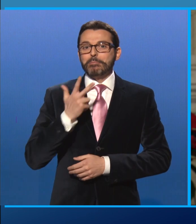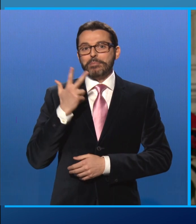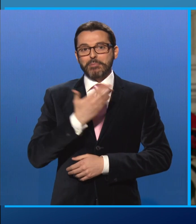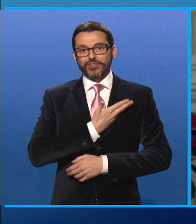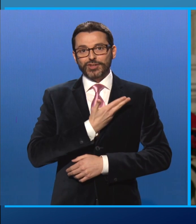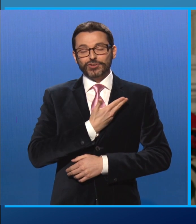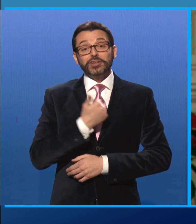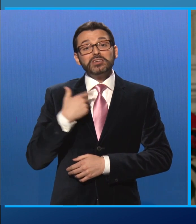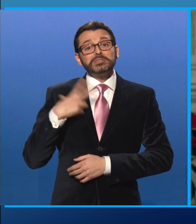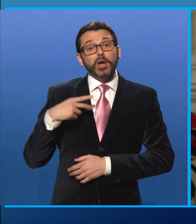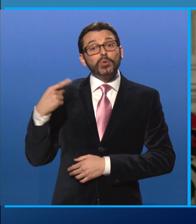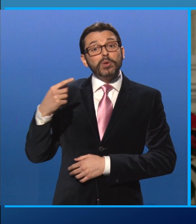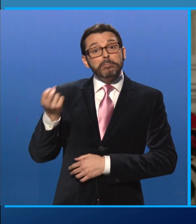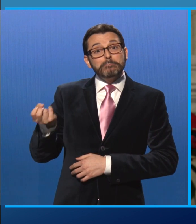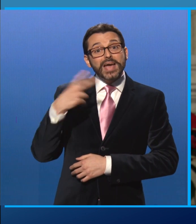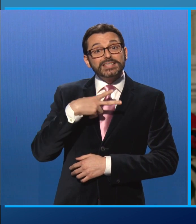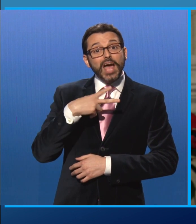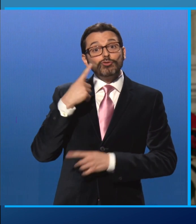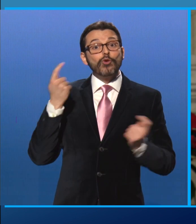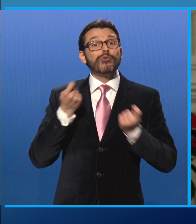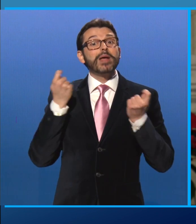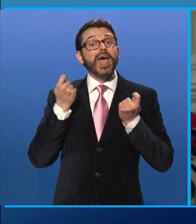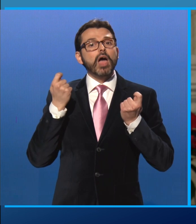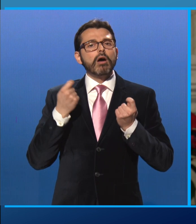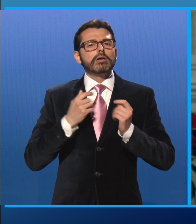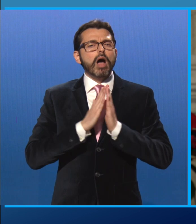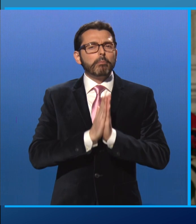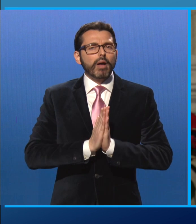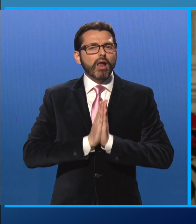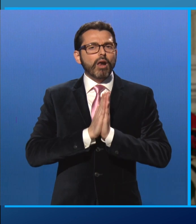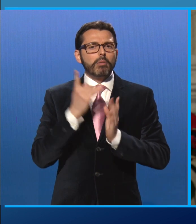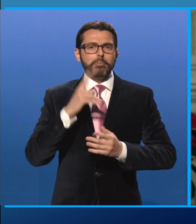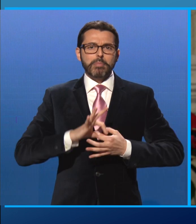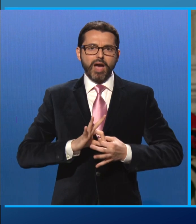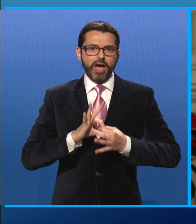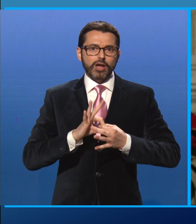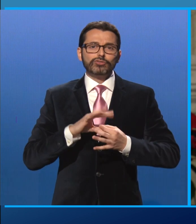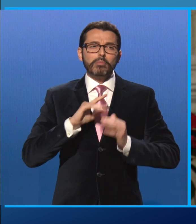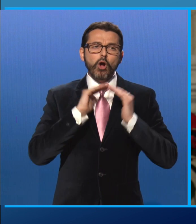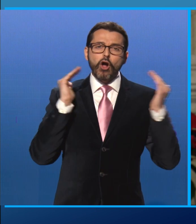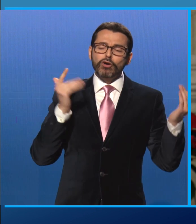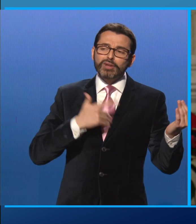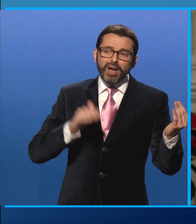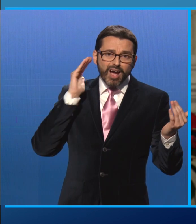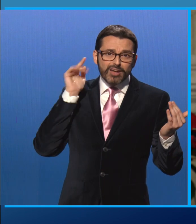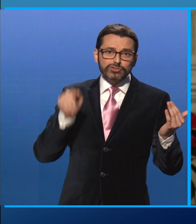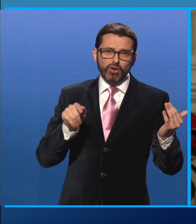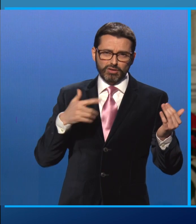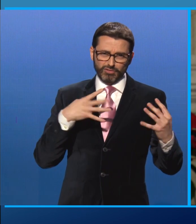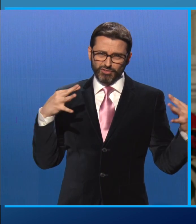il messaggio del Giubileo e i suoi accorati appelli per la pace vengano ascoltati in un mondo lacerato da conflitti, essi dato